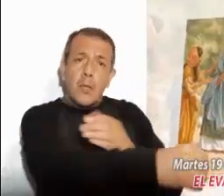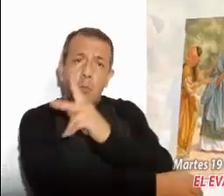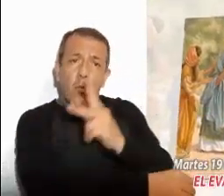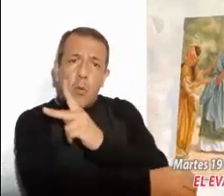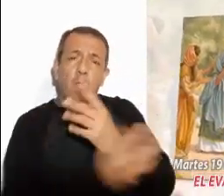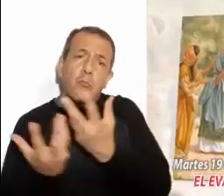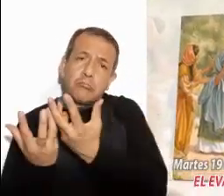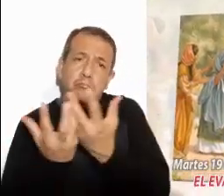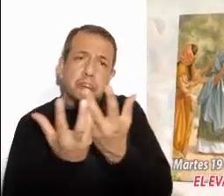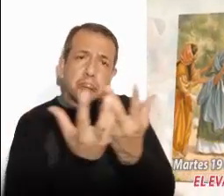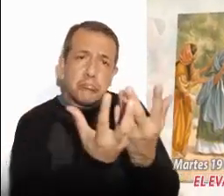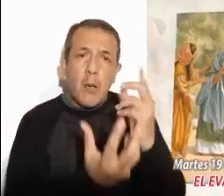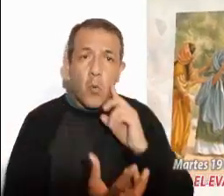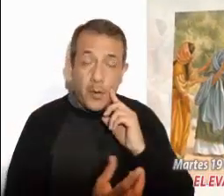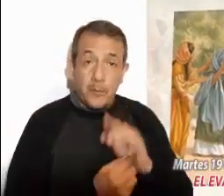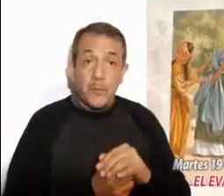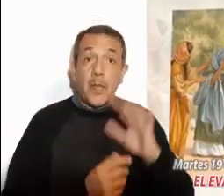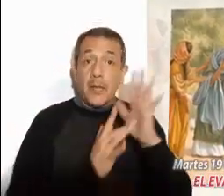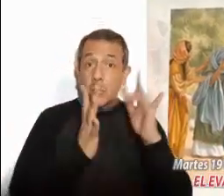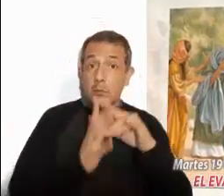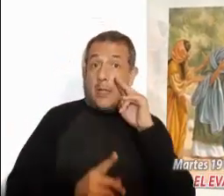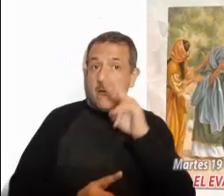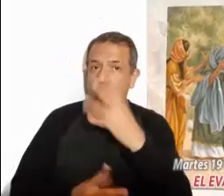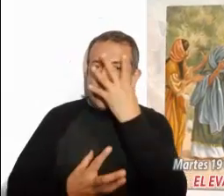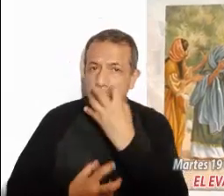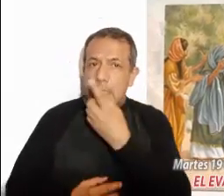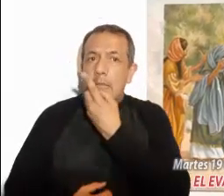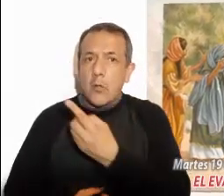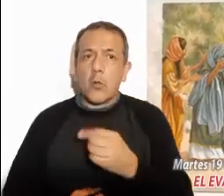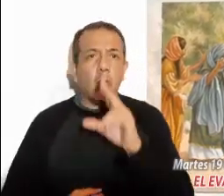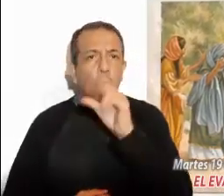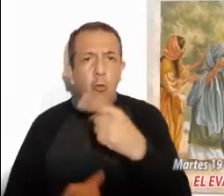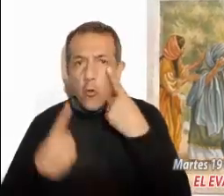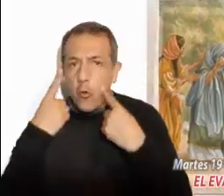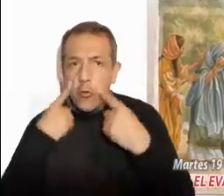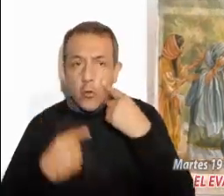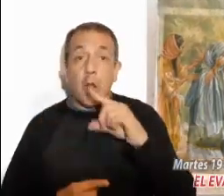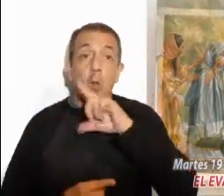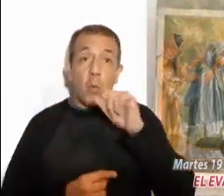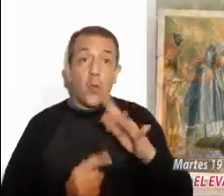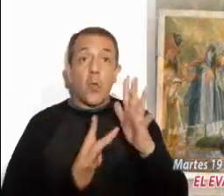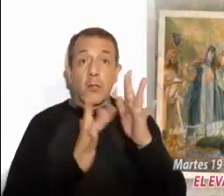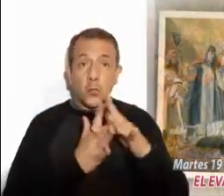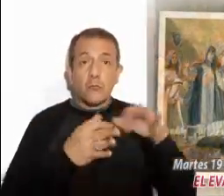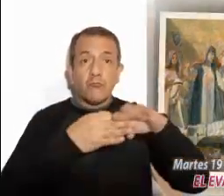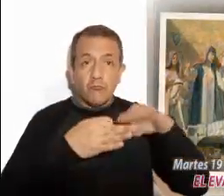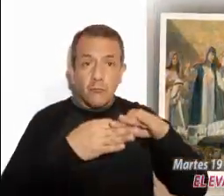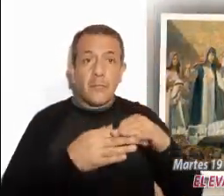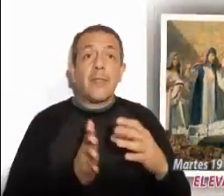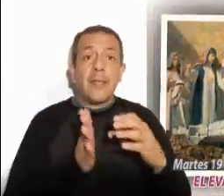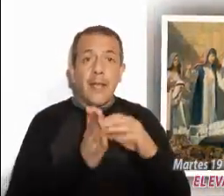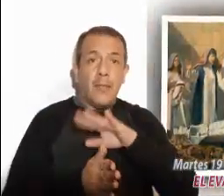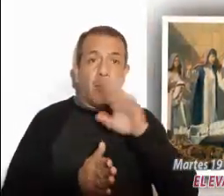muchedumbre. Cuando el Señor la vio, se compadeció de ella y le dijo, No llores. Acercándose al ataúd, lo